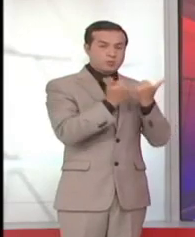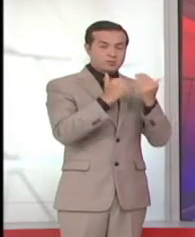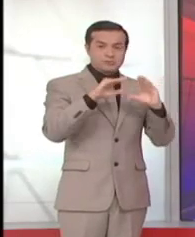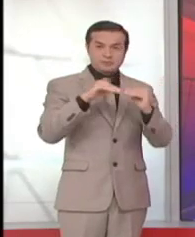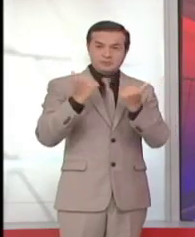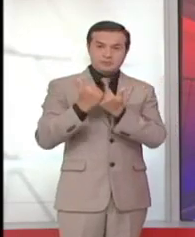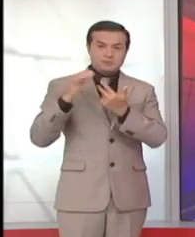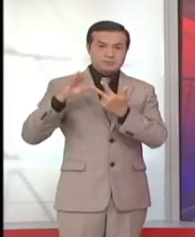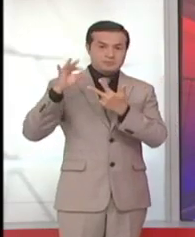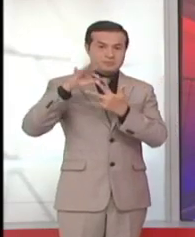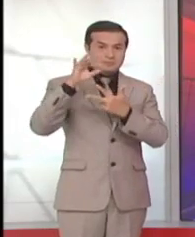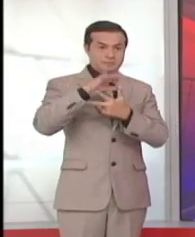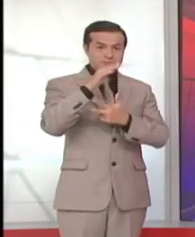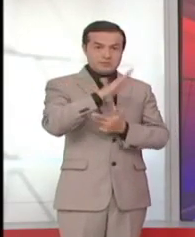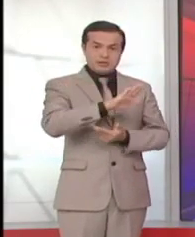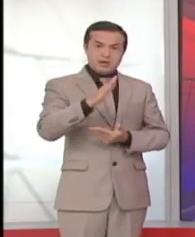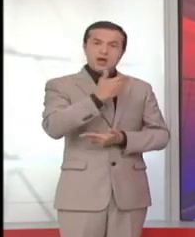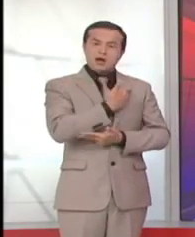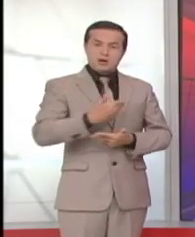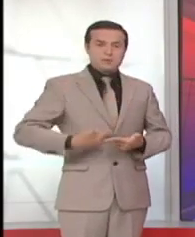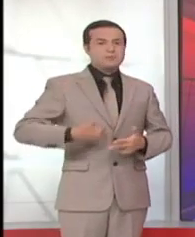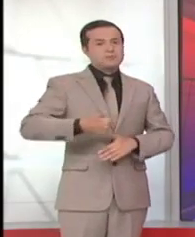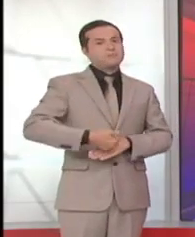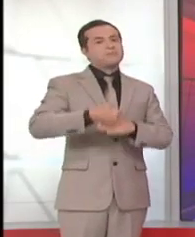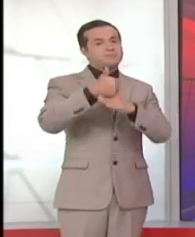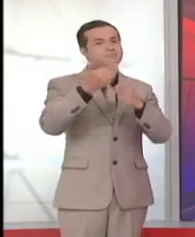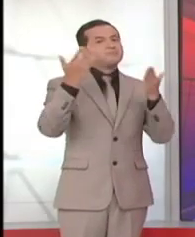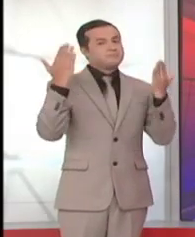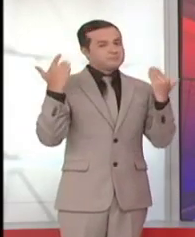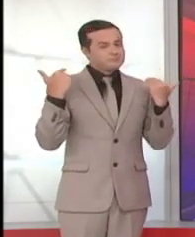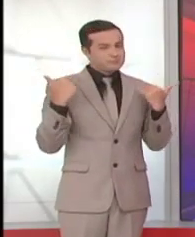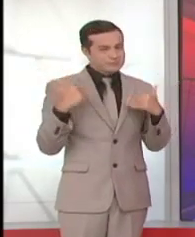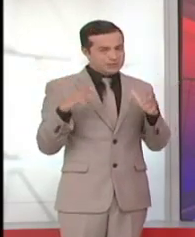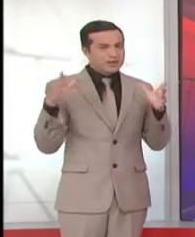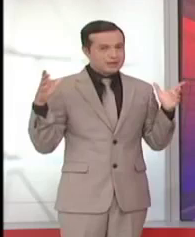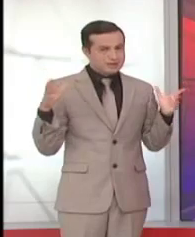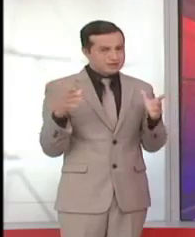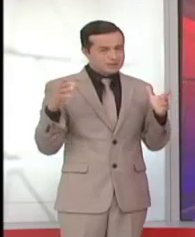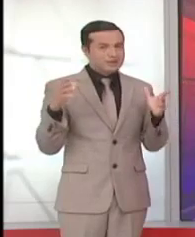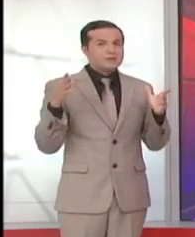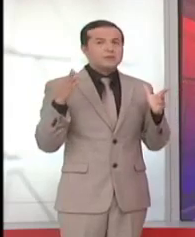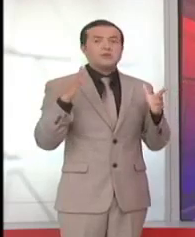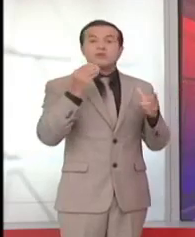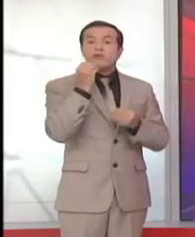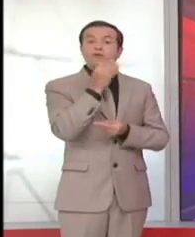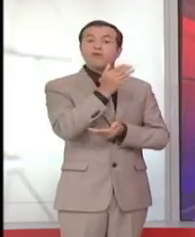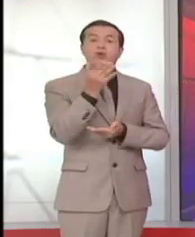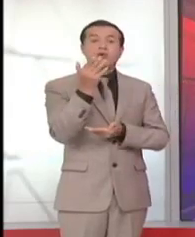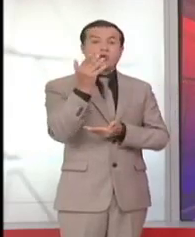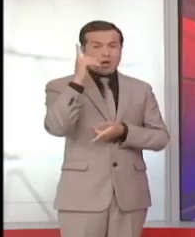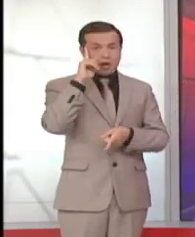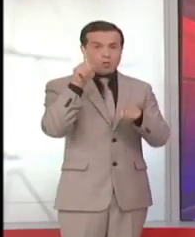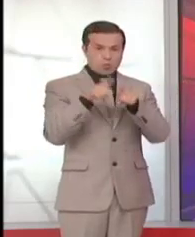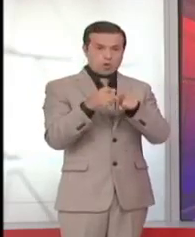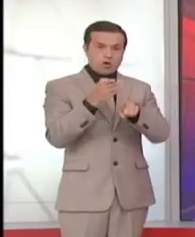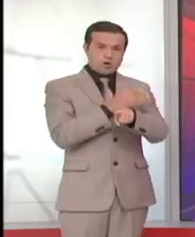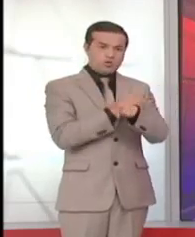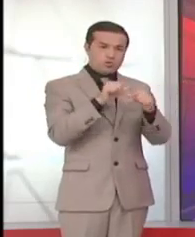Esta semana se eligieron a las autoridades de estas mesas legislativas de trabajo, ratificando además el acuerdo entre Alianza País y Creo.